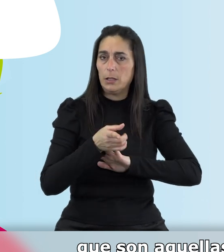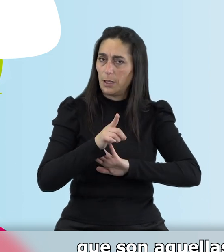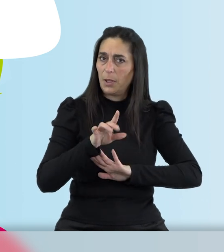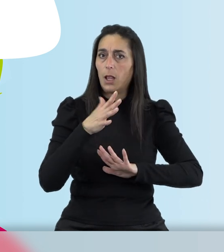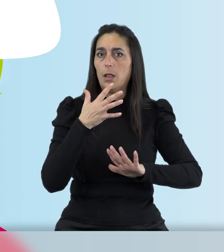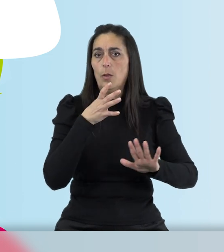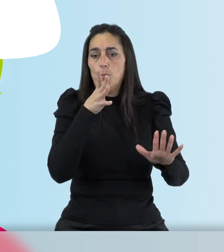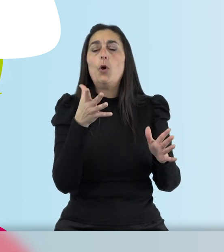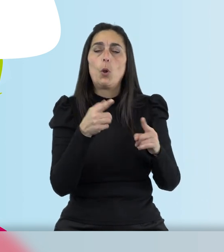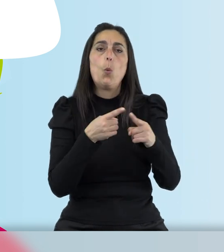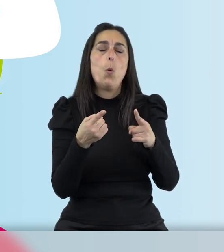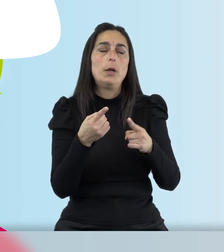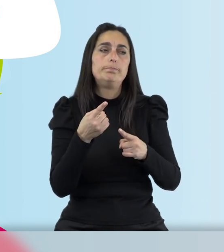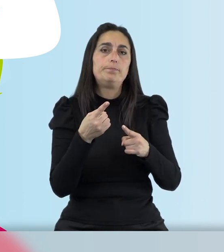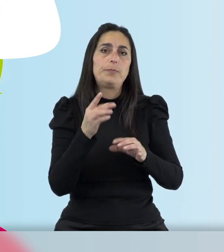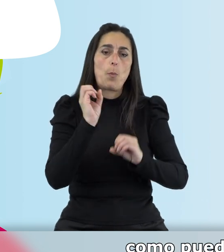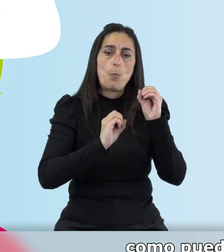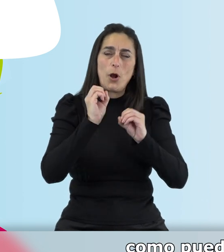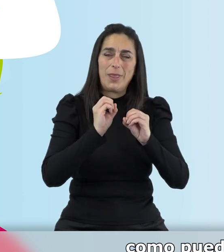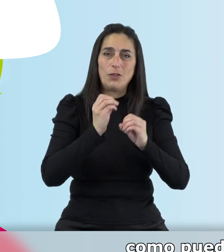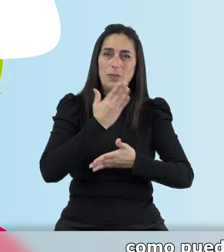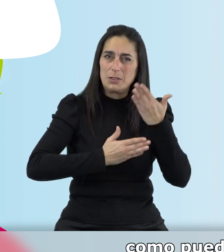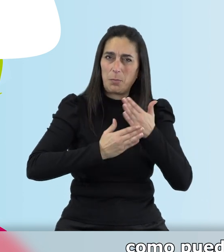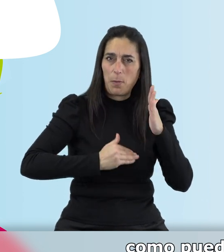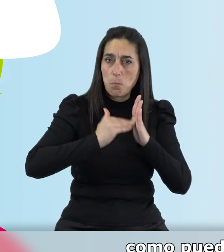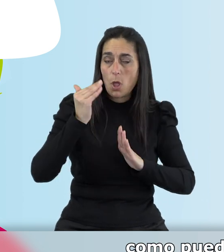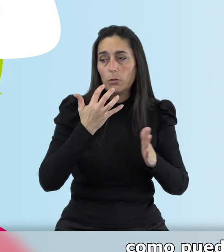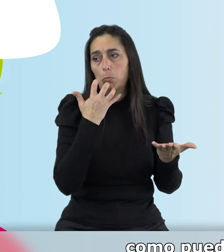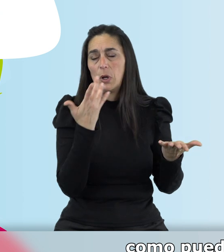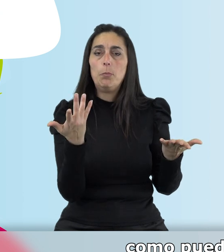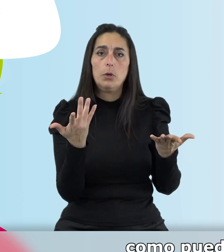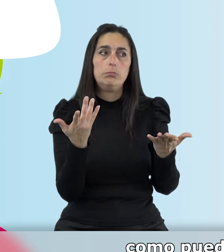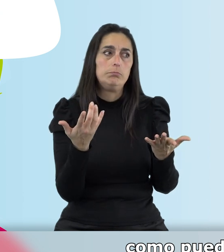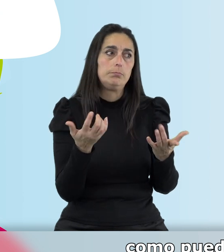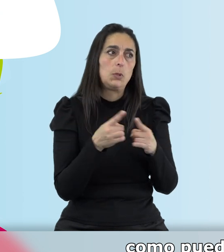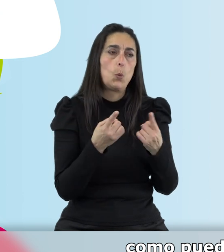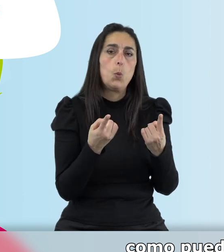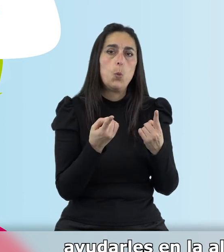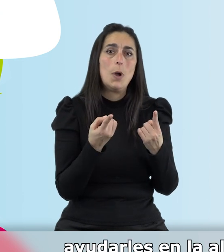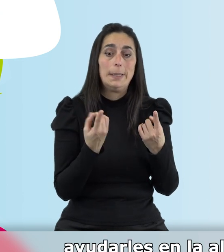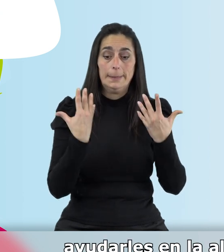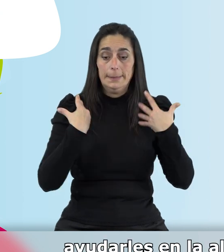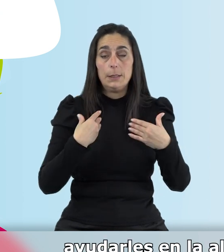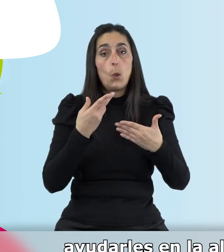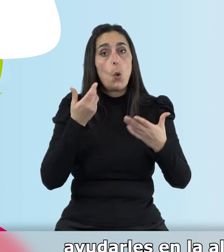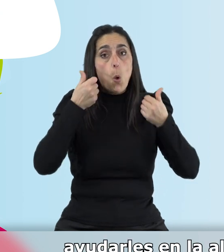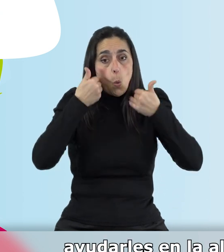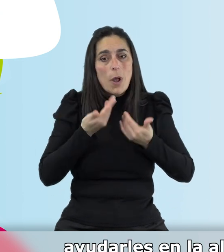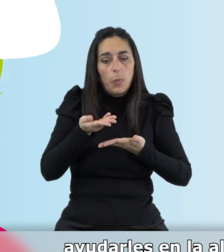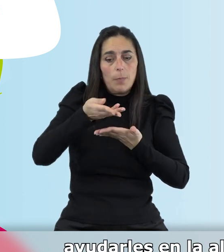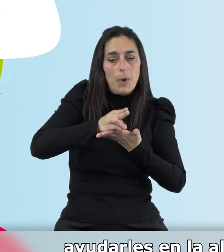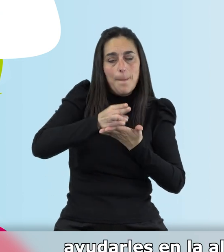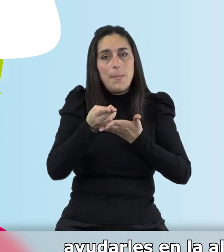grado de dependencia o de discapacidad mayor como puede ser hacer cambios posturales, ayudarles en la